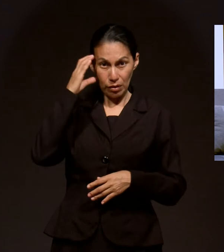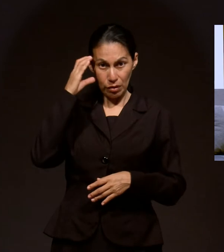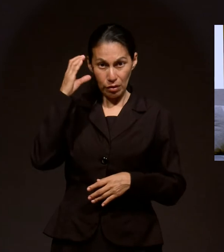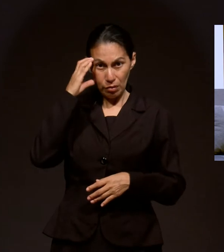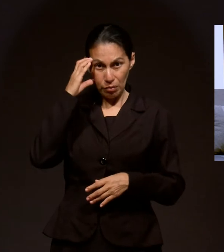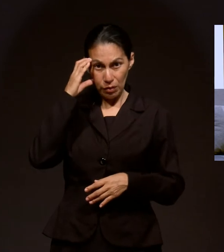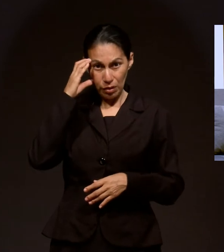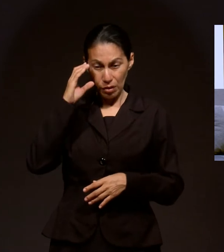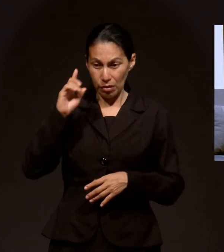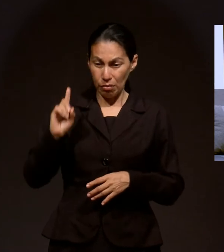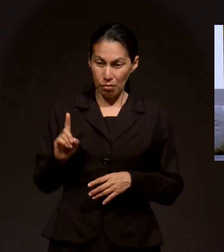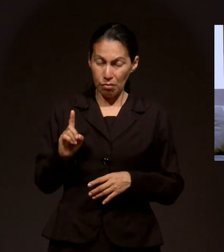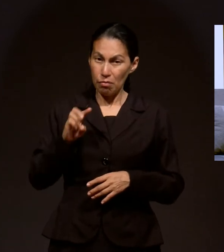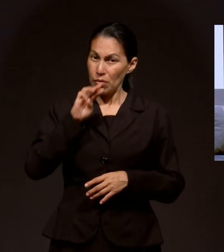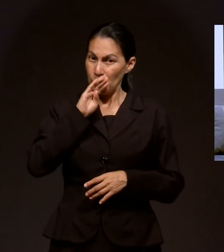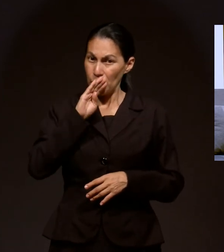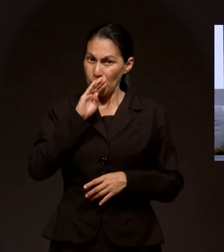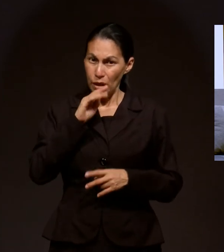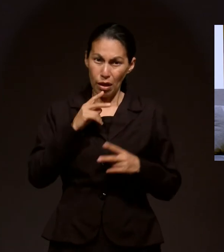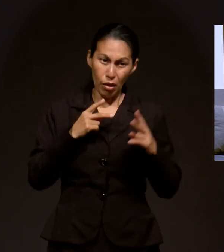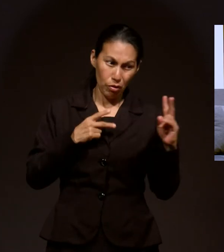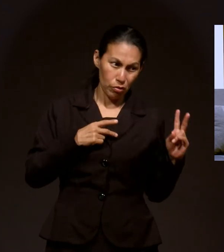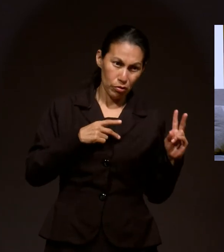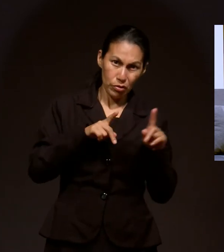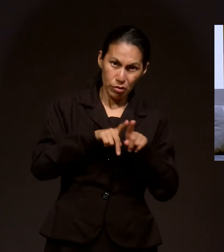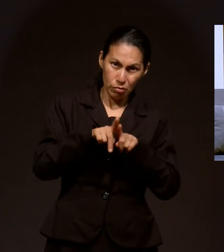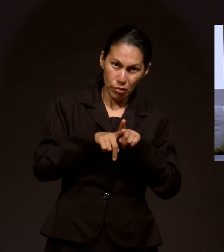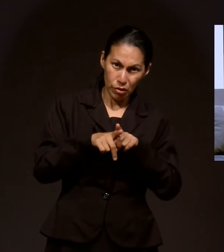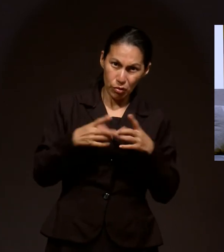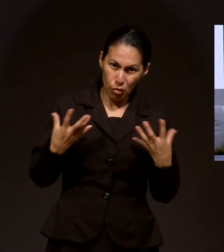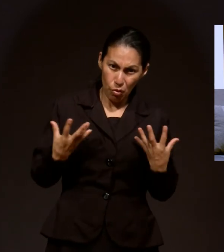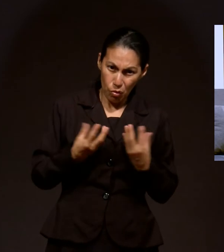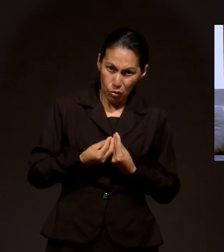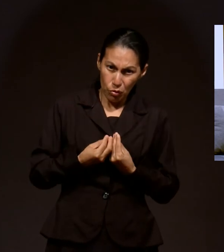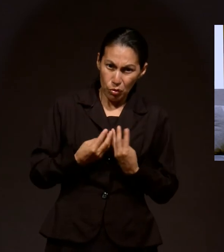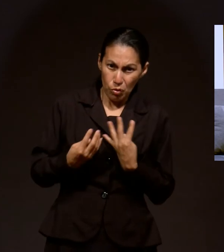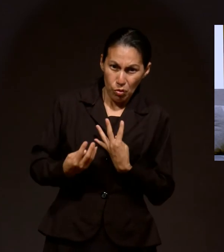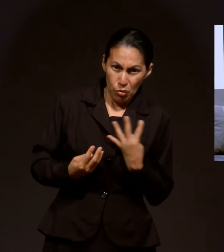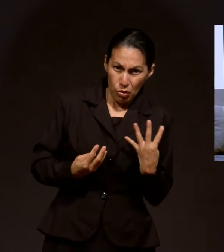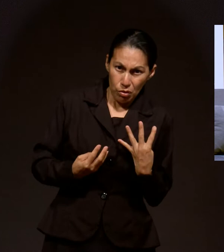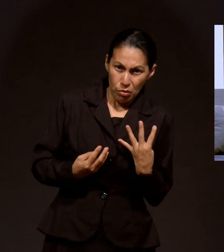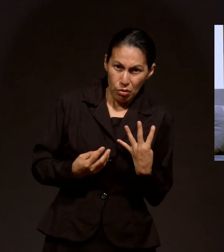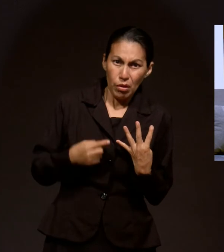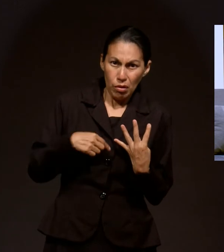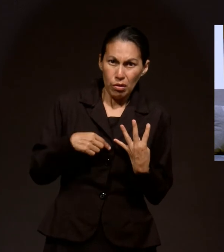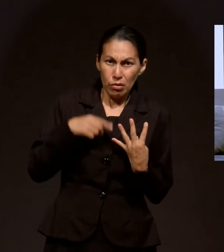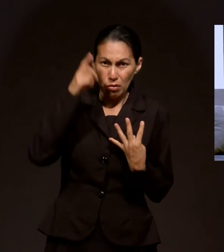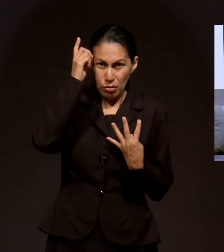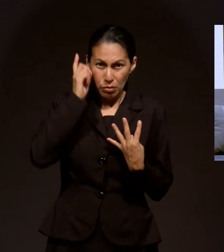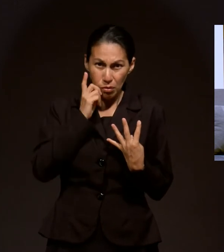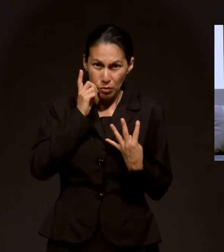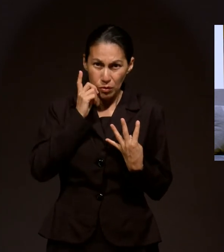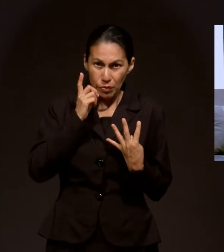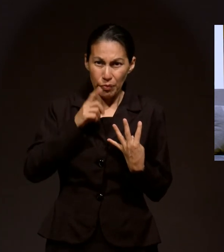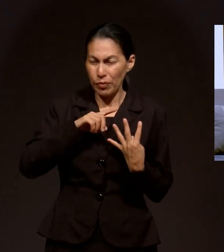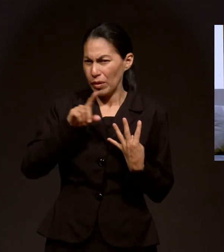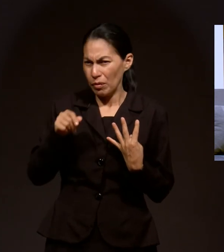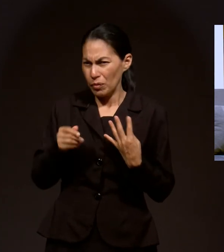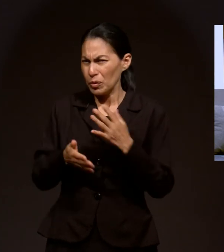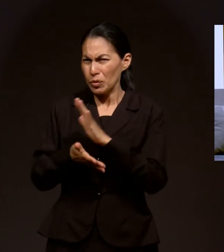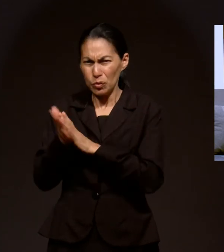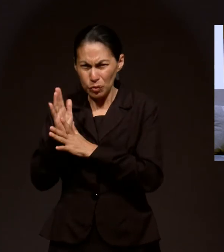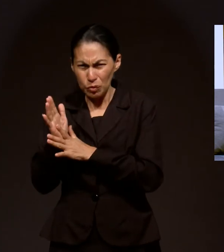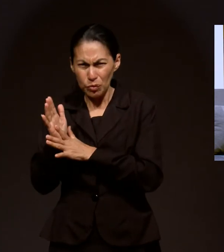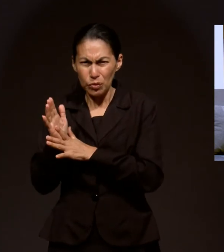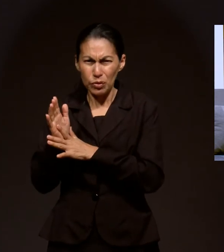hermano. Y el cuarto donde yo habitaba, después de que yo regresé a la iglesia, ese cuarto quedó inhabitable. Nosotros salimos de esa casa.